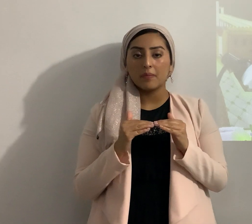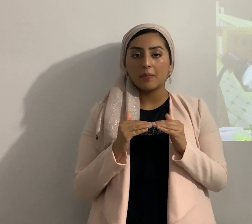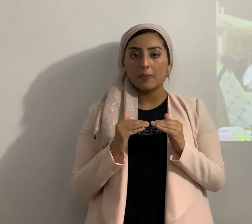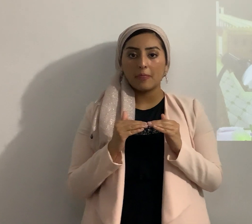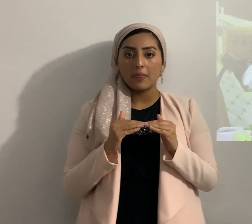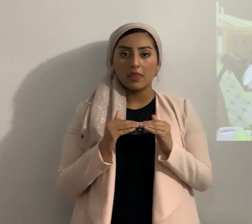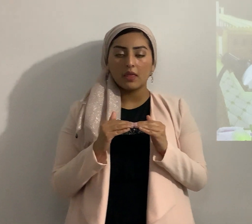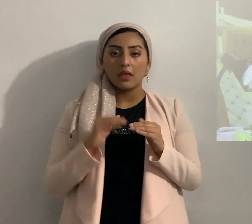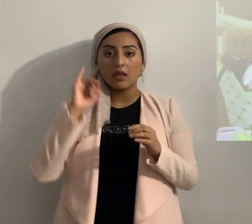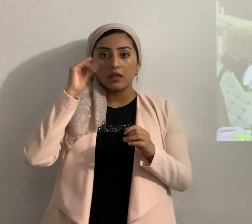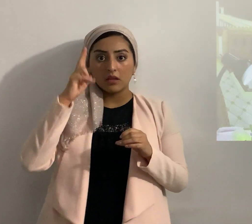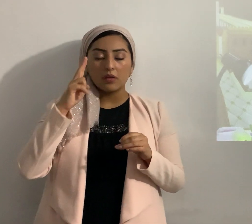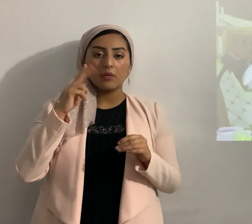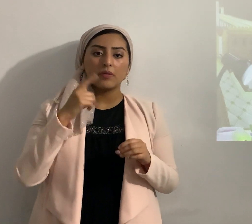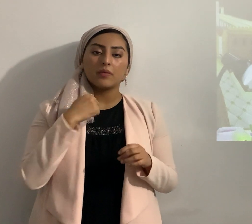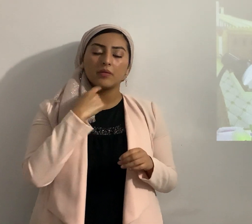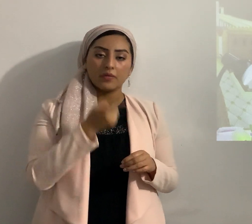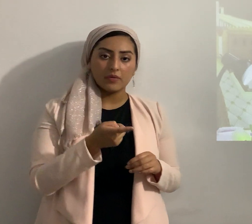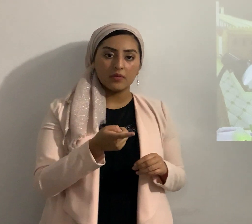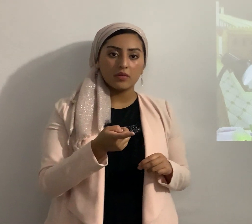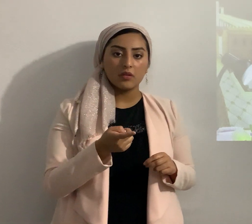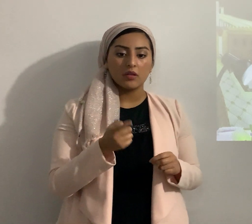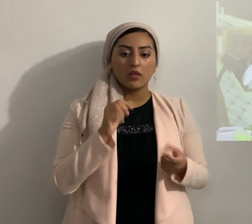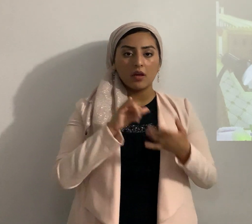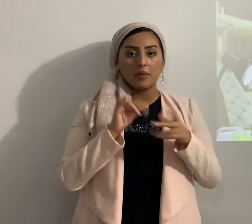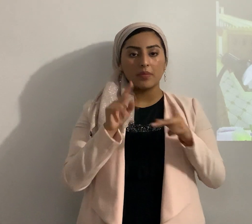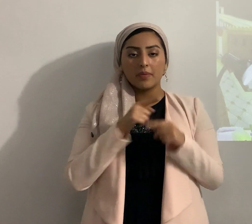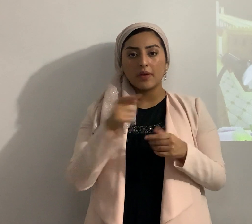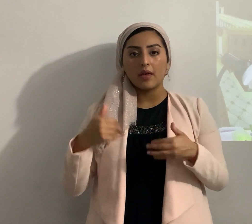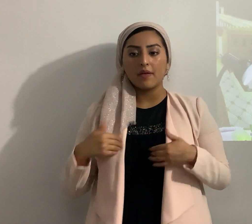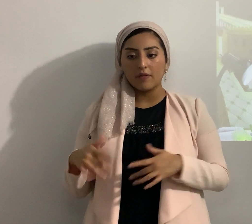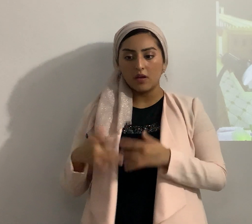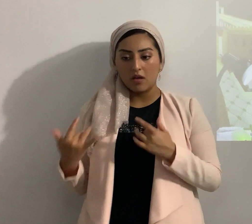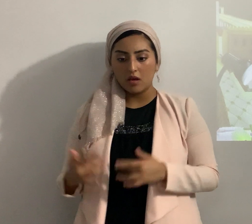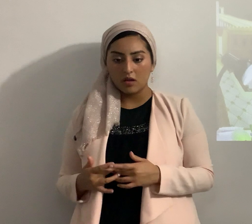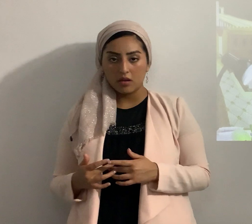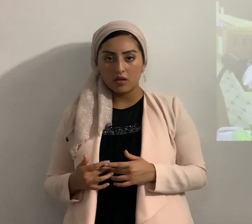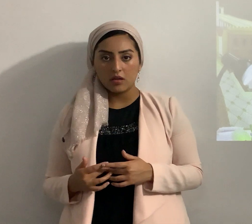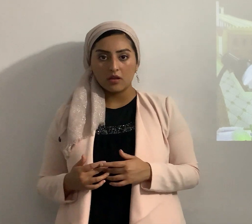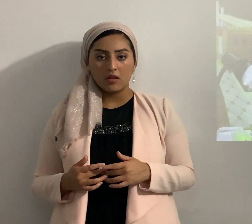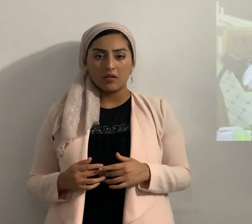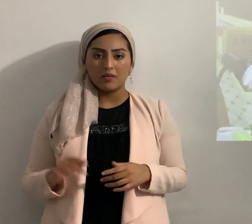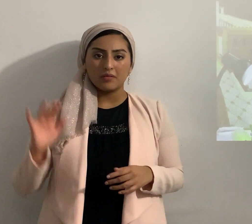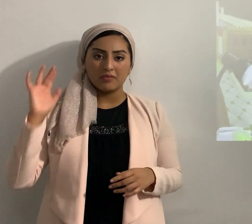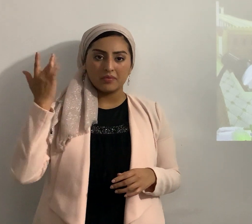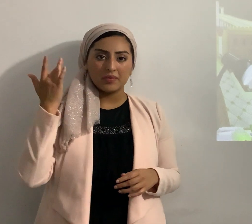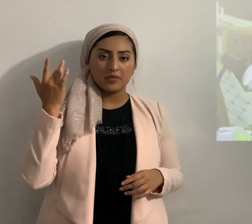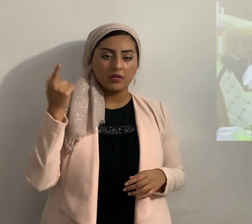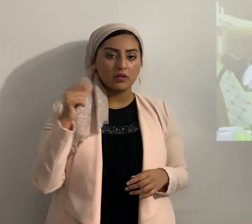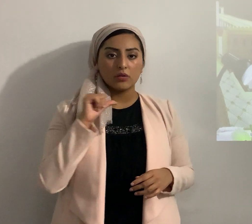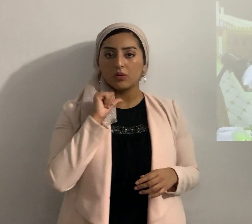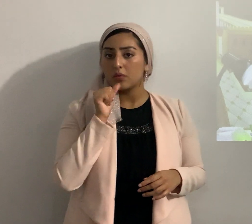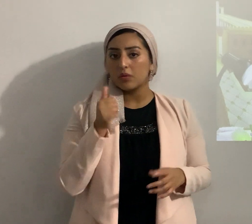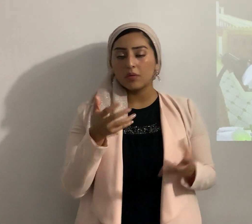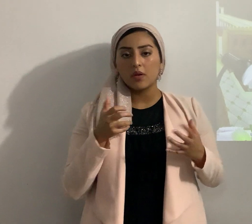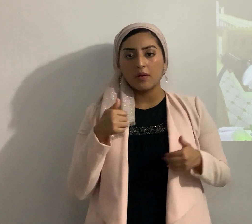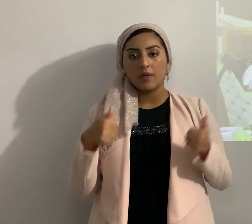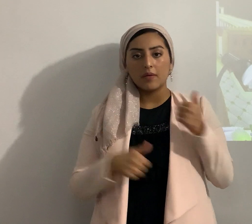Yahweh está confirmando que la gente tiene un corazón necio no quiere someterse al